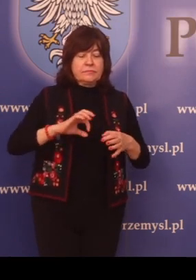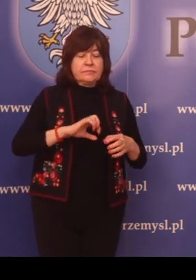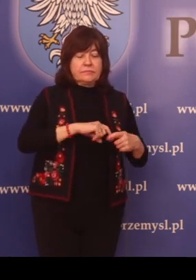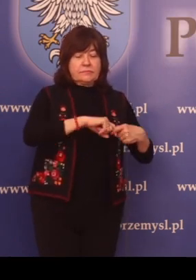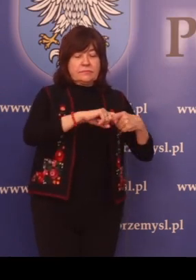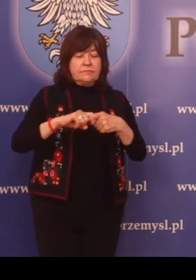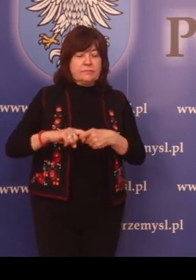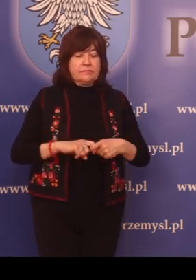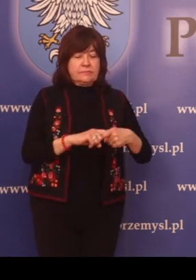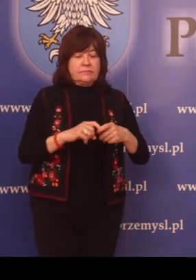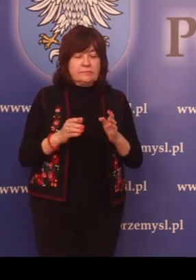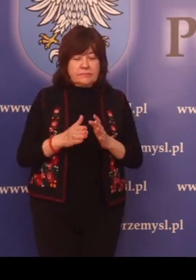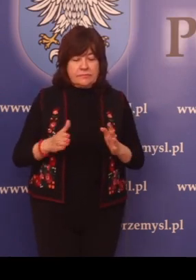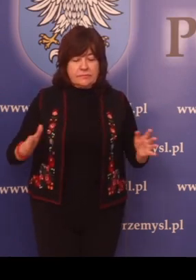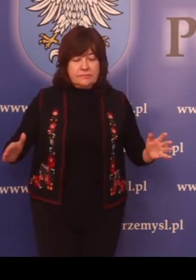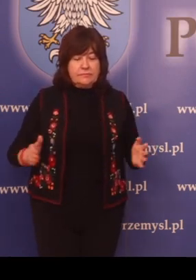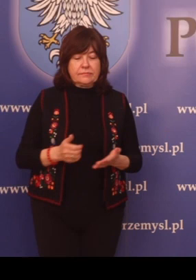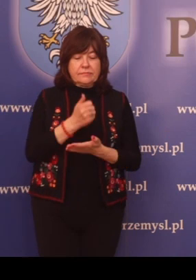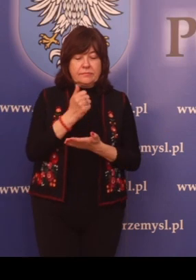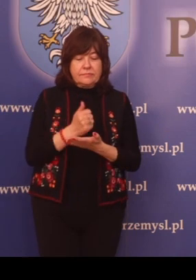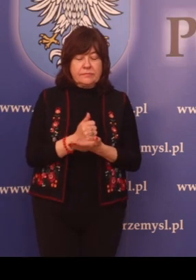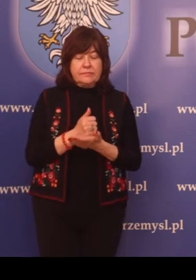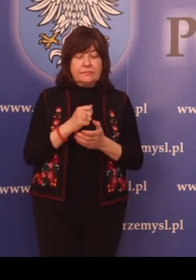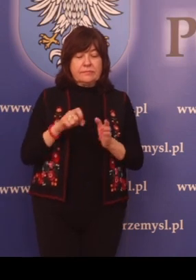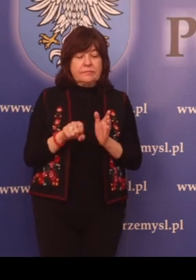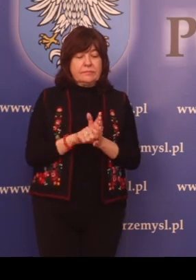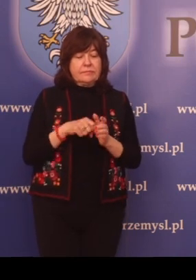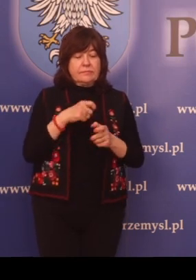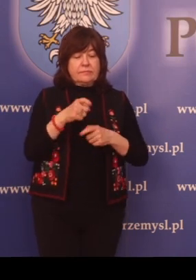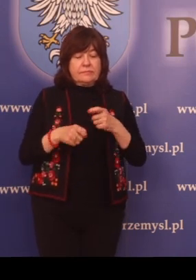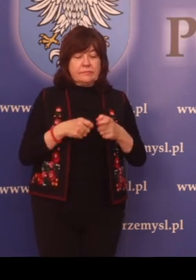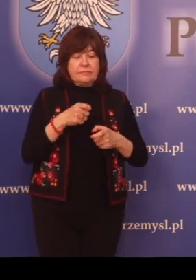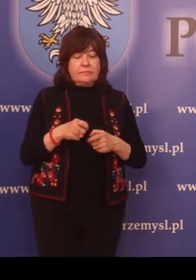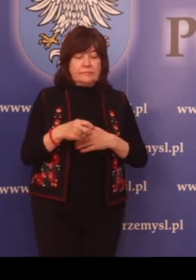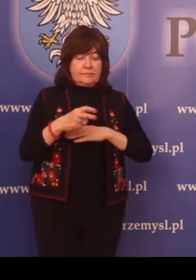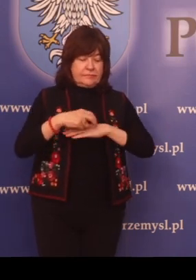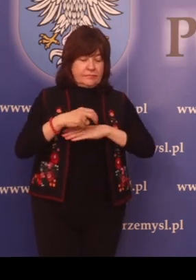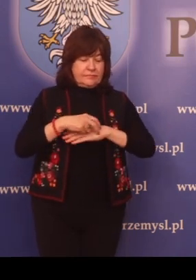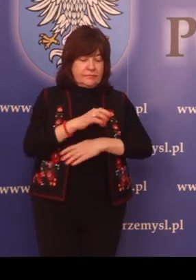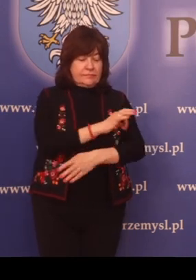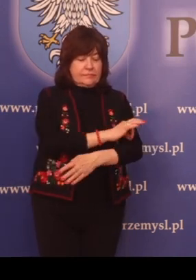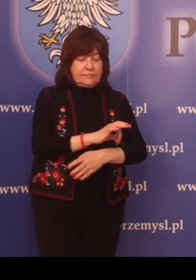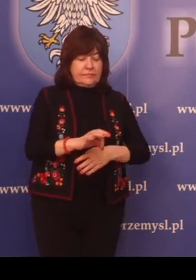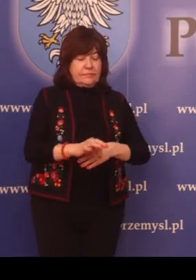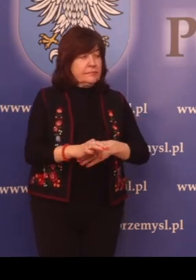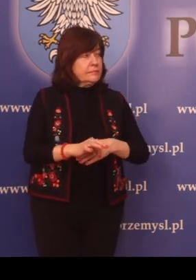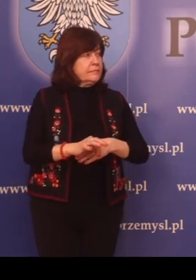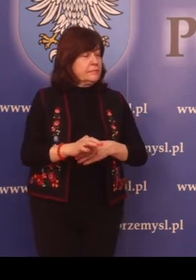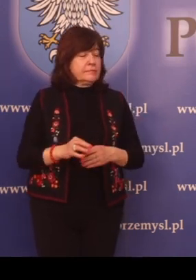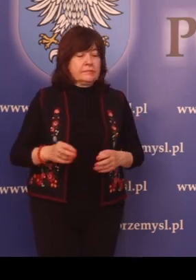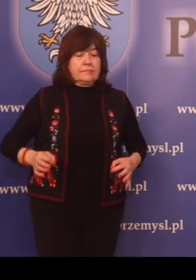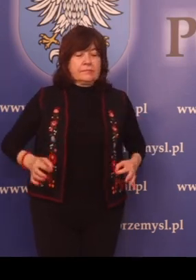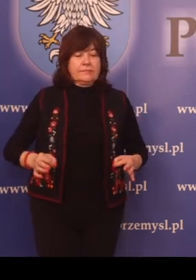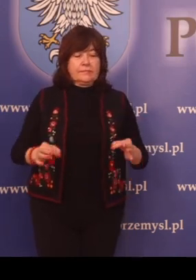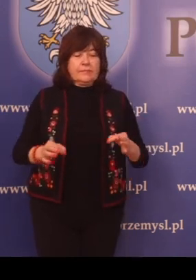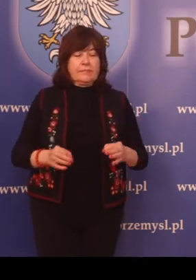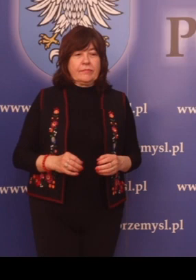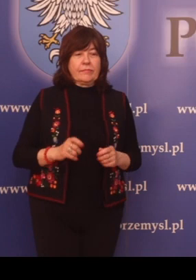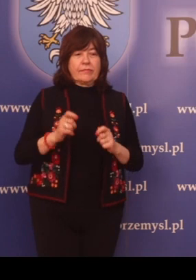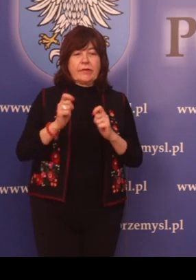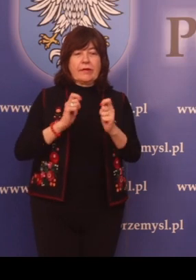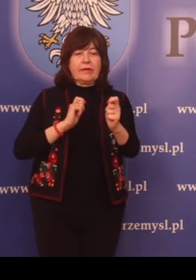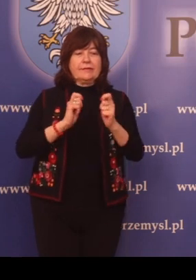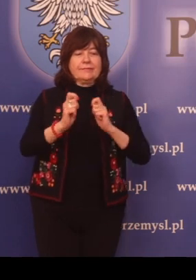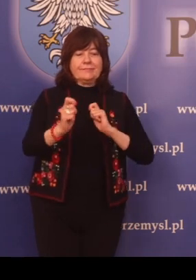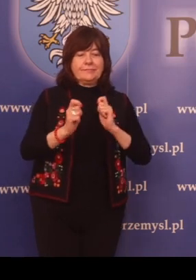uprawnień do przeprowadzenia badań technicznych pojazdów. Transport.